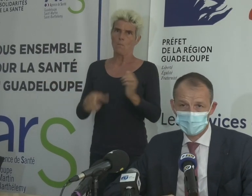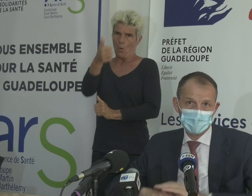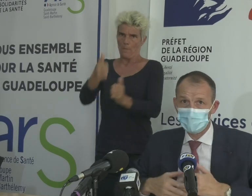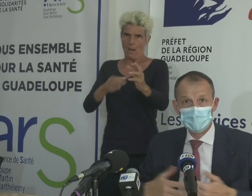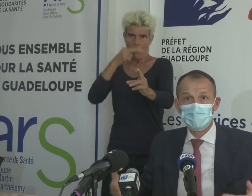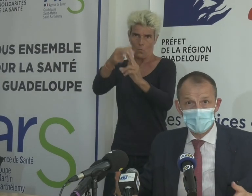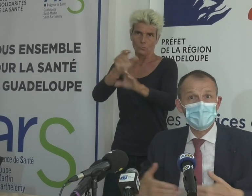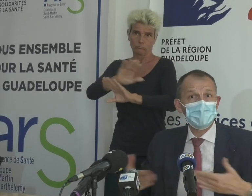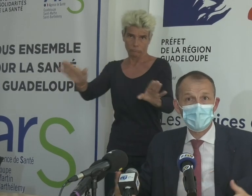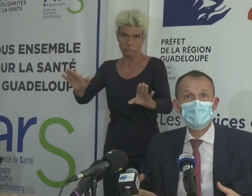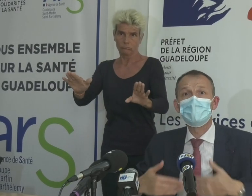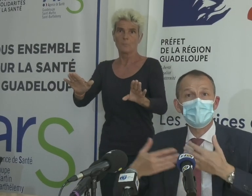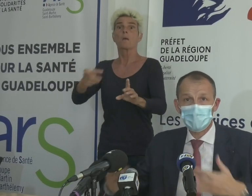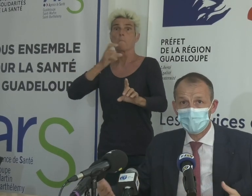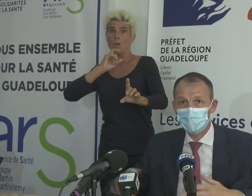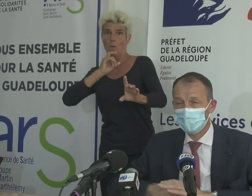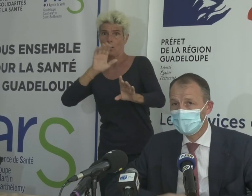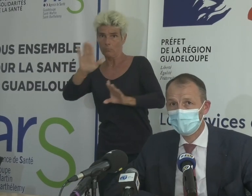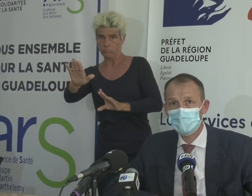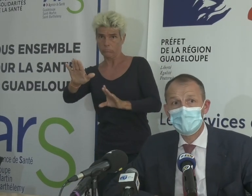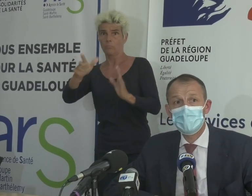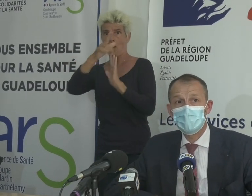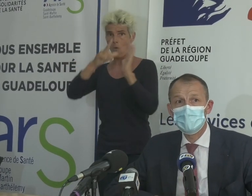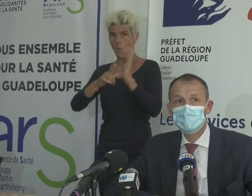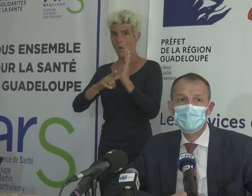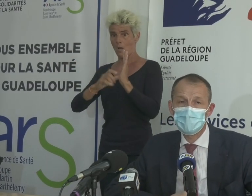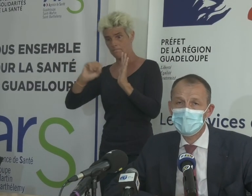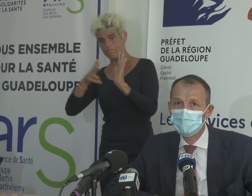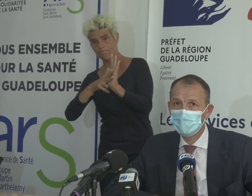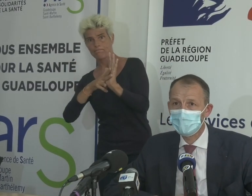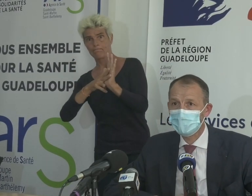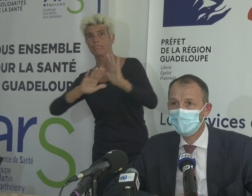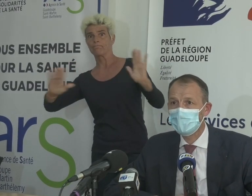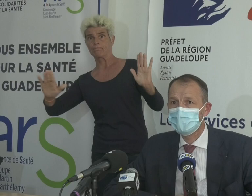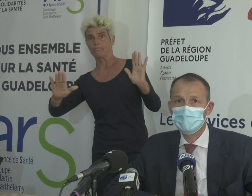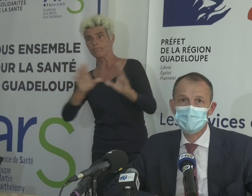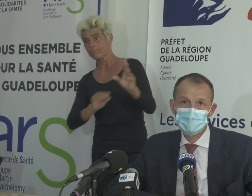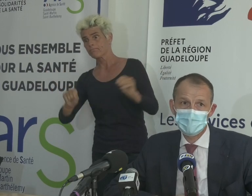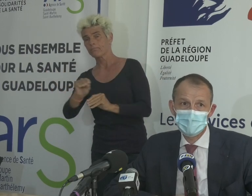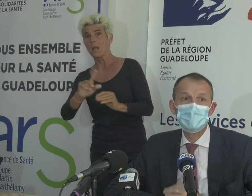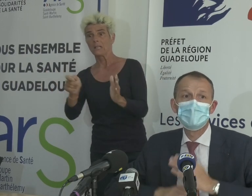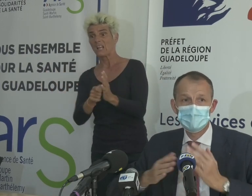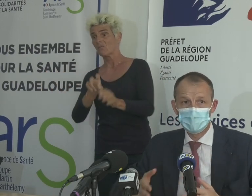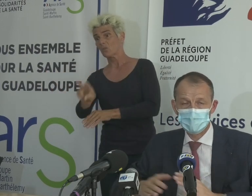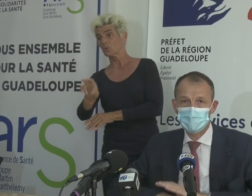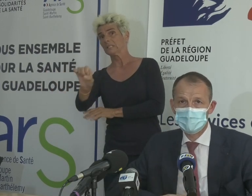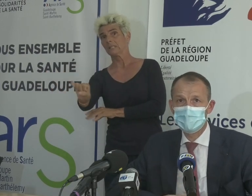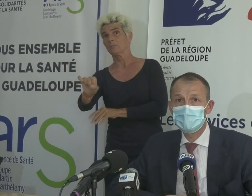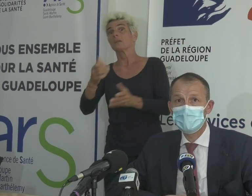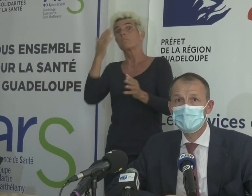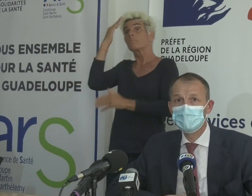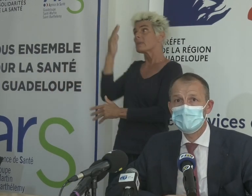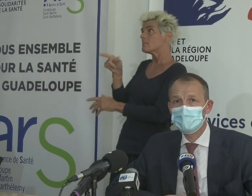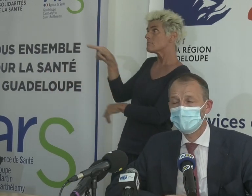première réponse. Donc elle n'est pas rentrée en vigueur. ne rentre pas en vigueur tant qu'elle n'est pas promulguée. La promulgation n'interviendra pas avant vendredi ou samedi si le Conseil